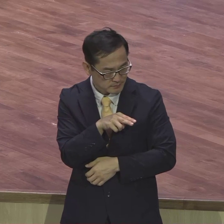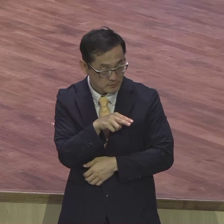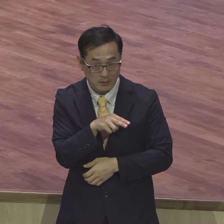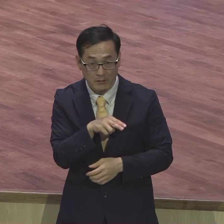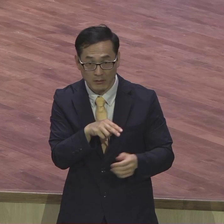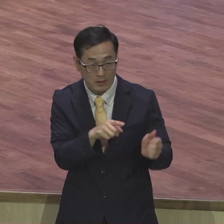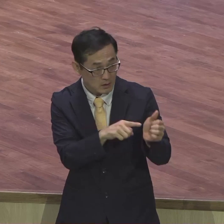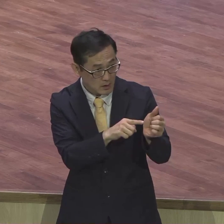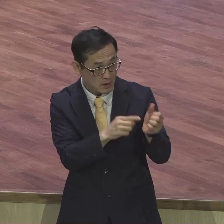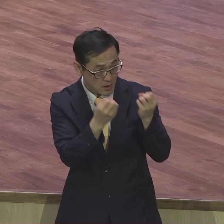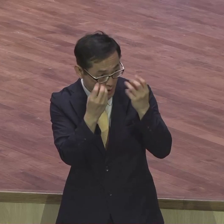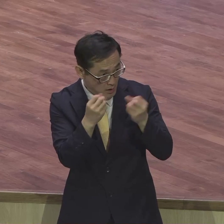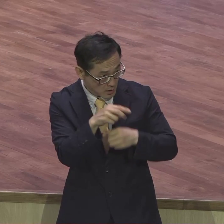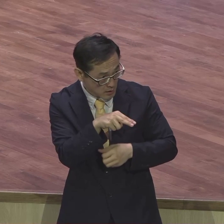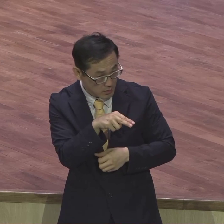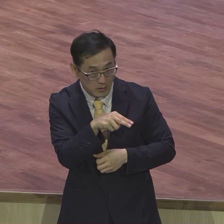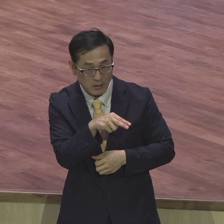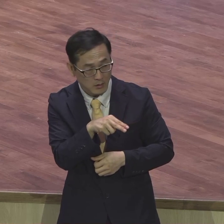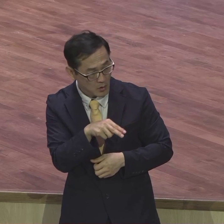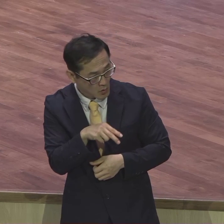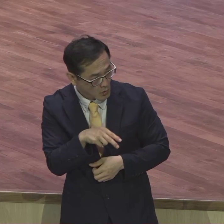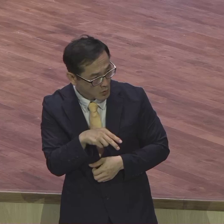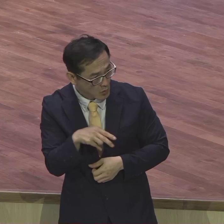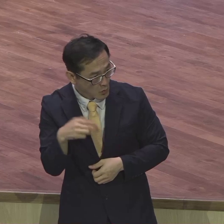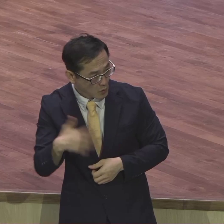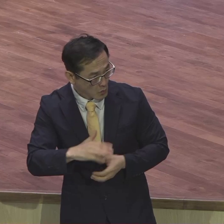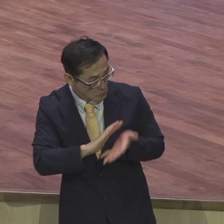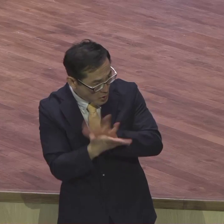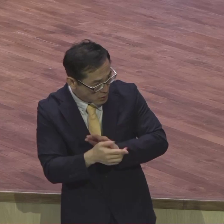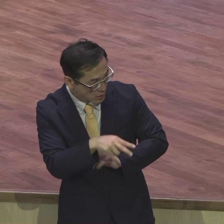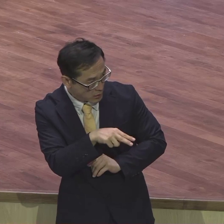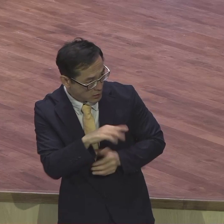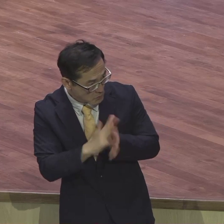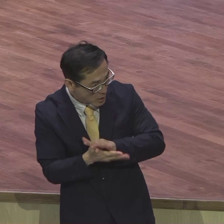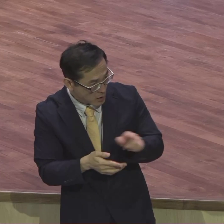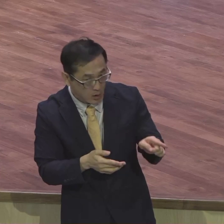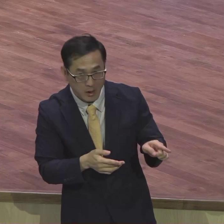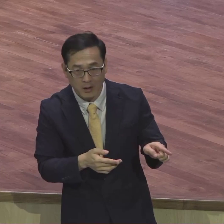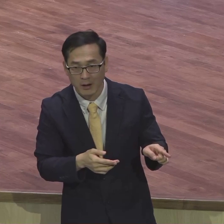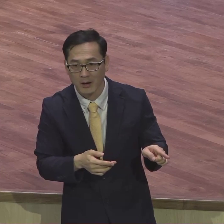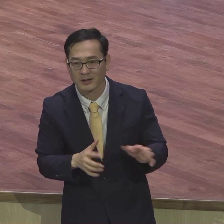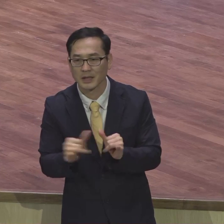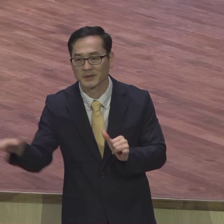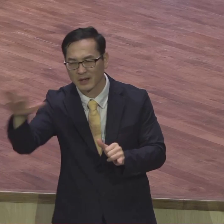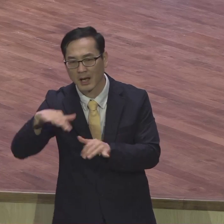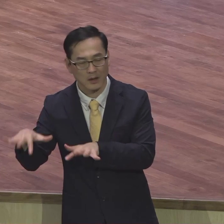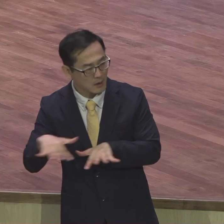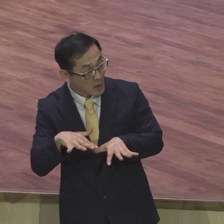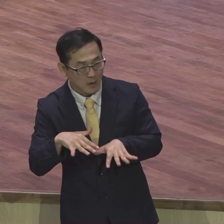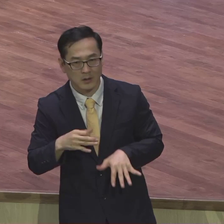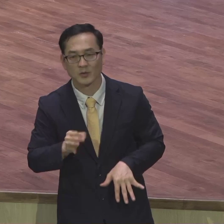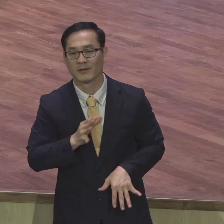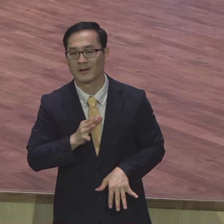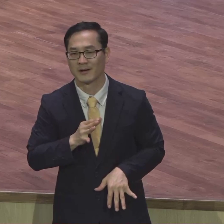만나면 내가 많은 것을 깨달아 배워 이게 뭐요 이게 새롭게 되는 거예요 변화되지 않으면 어제의 말 또 하고